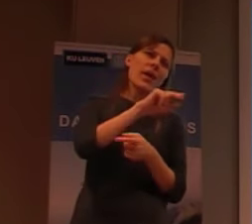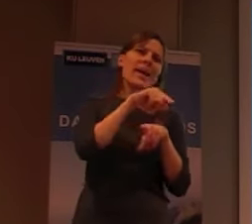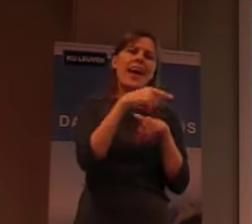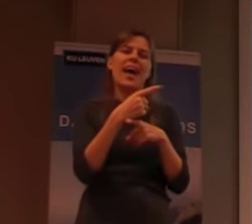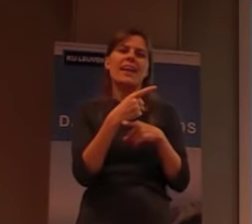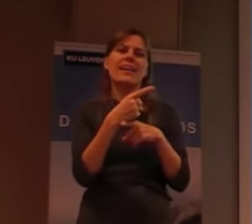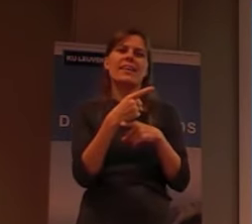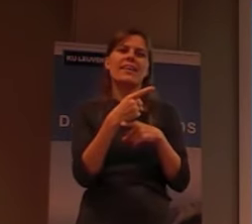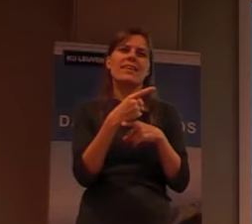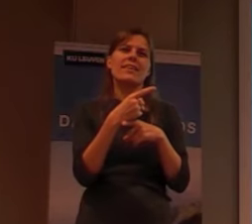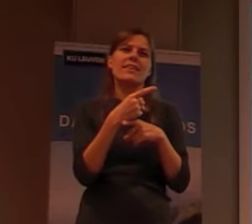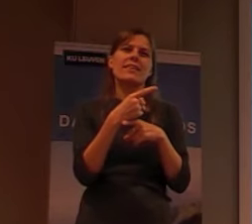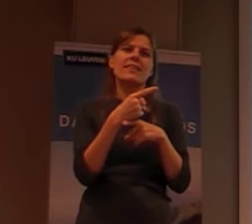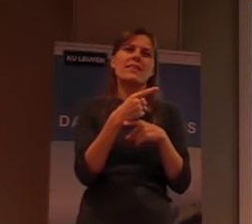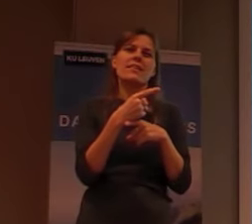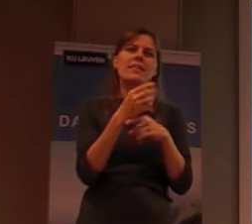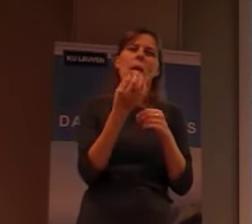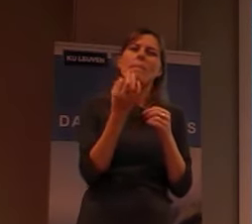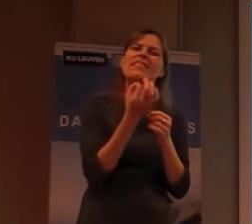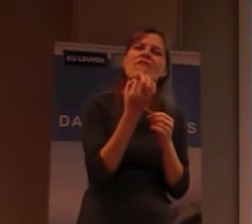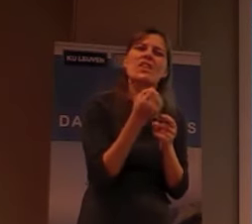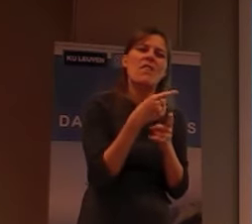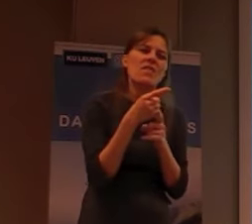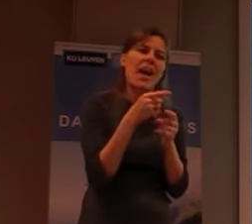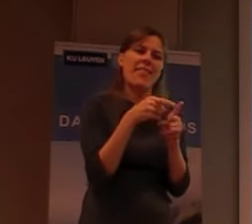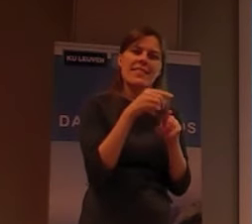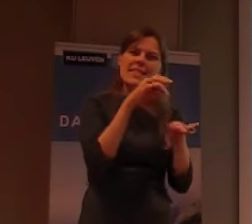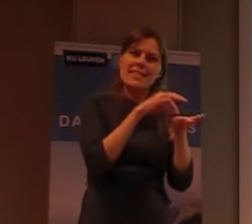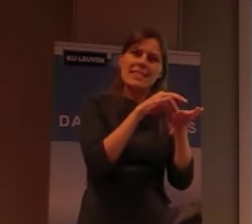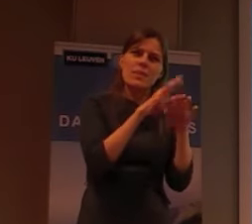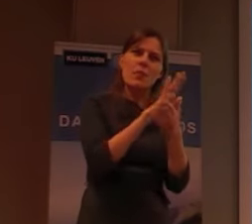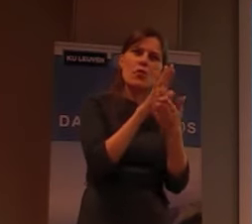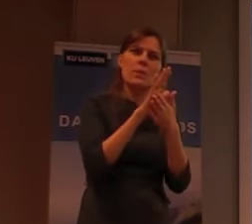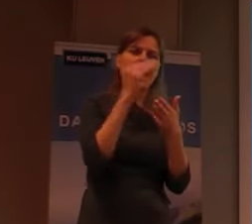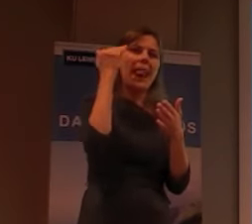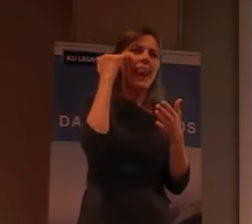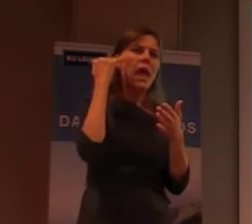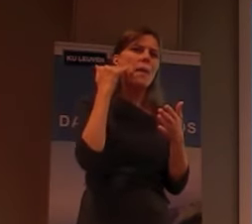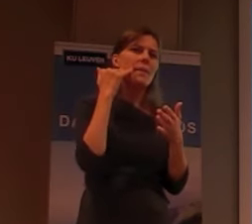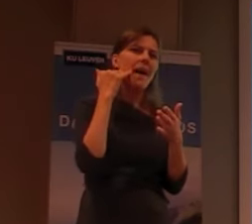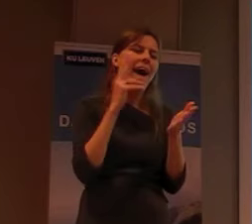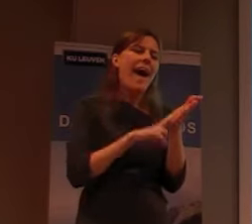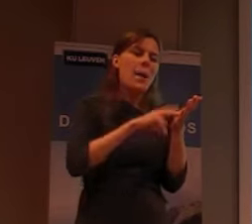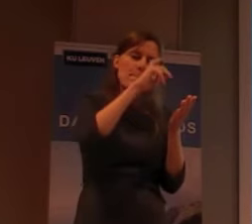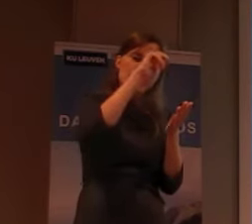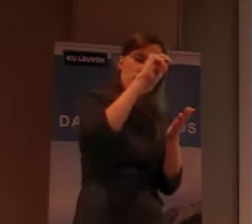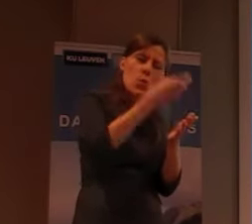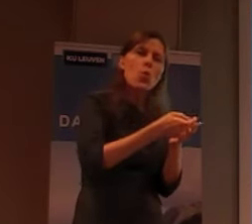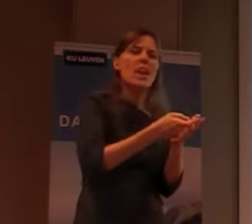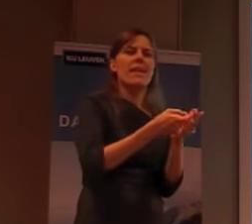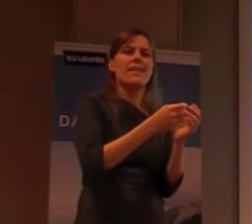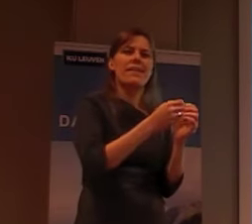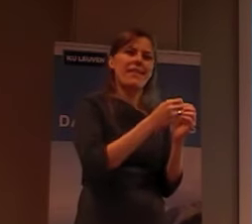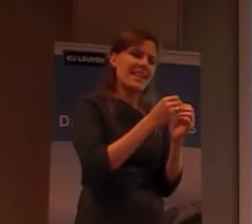aard van het beestje. Dus, lepra, een, zeer moeilijk, moeilijk fenomeen. Ik heb ooit, een interview gehad,